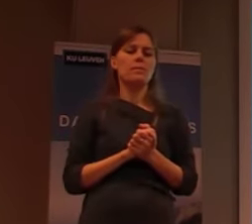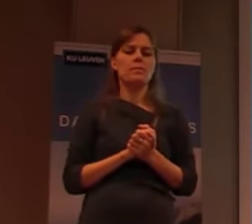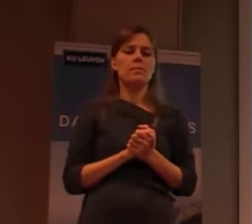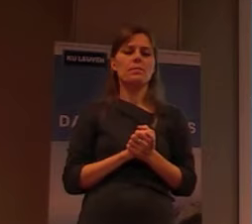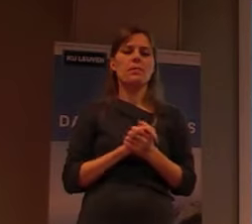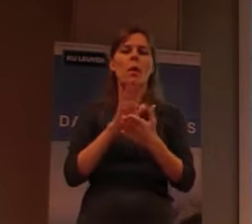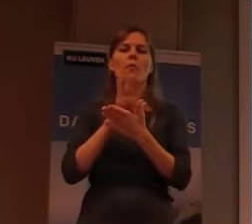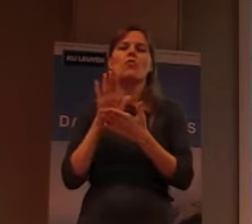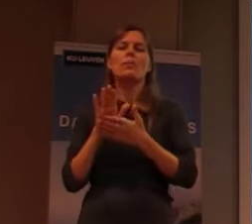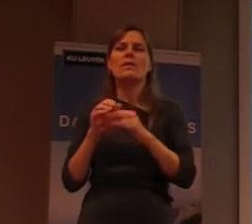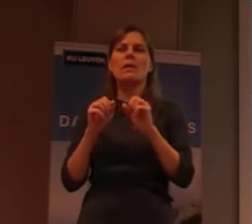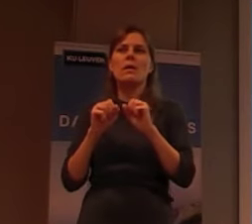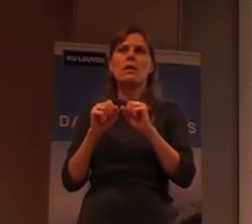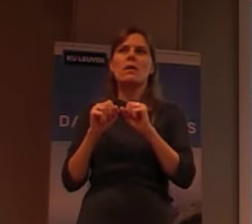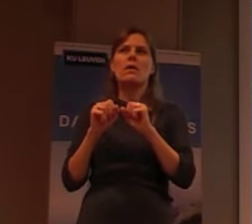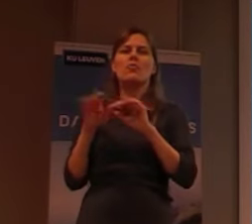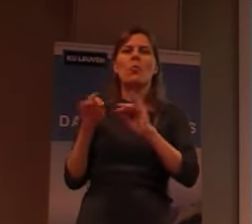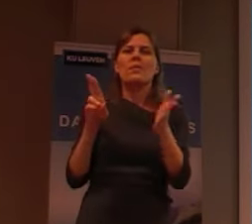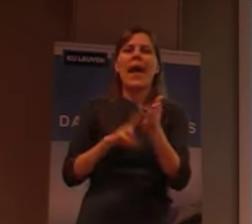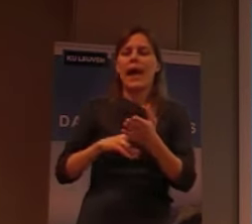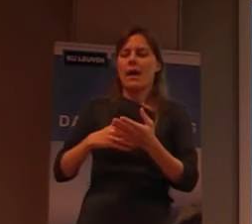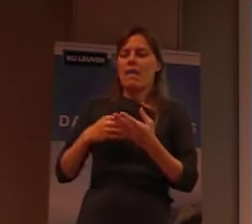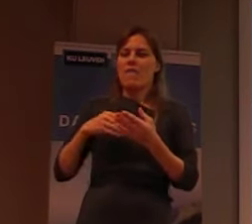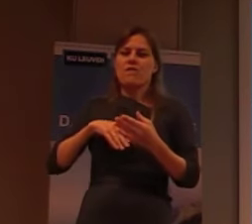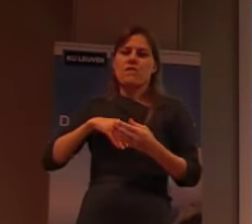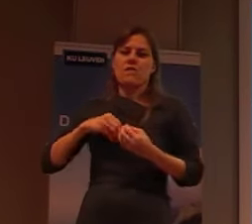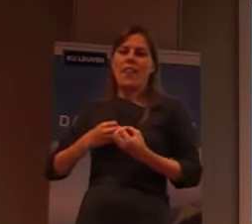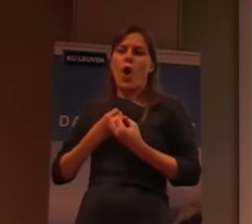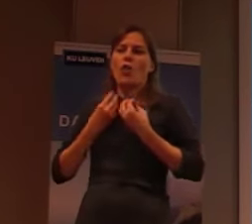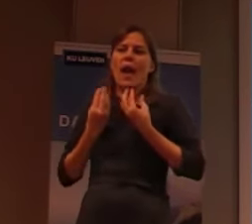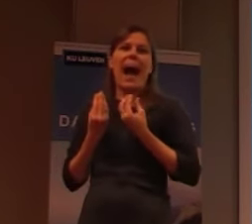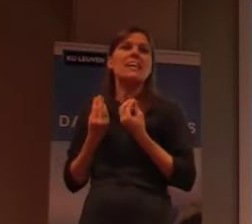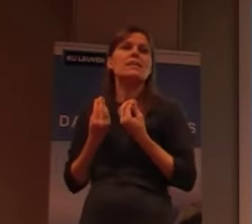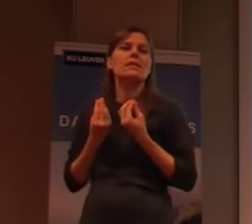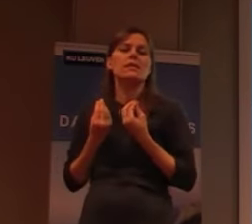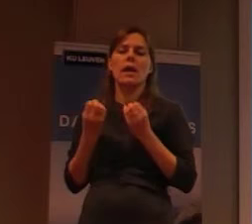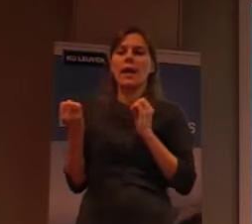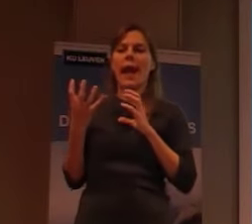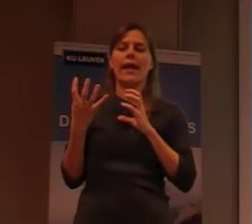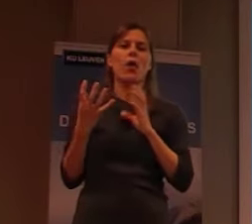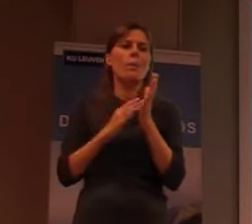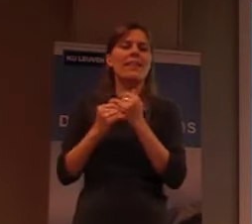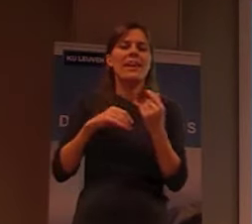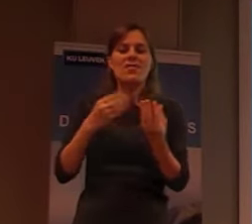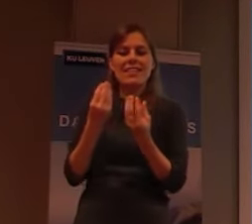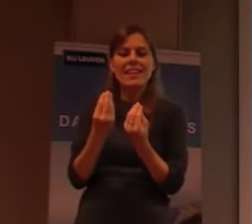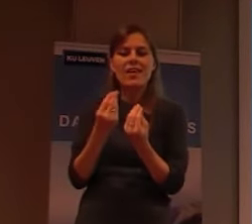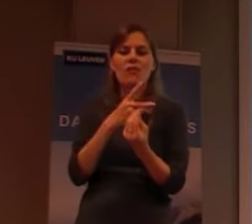op een enorme, vreesachtige manier. Men heeft schrik, van hetgeen, dat men niet goed begrijpt.